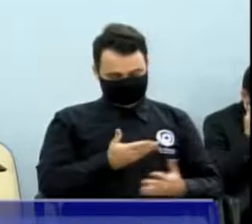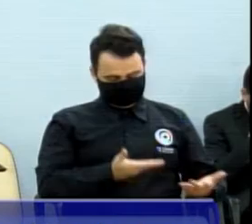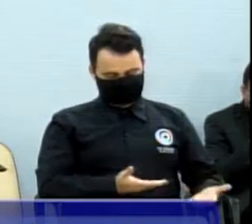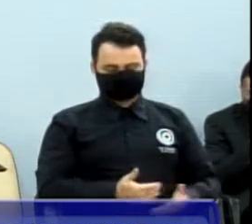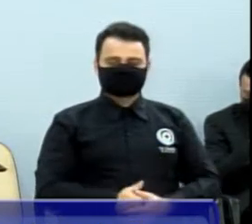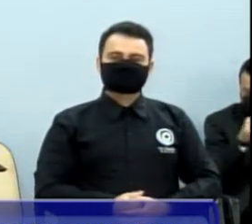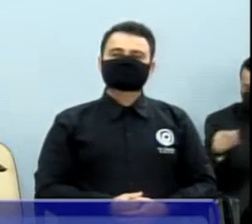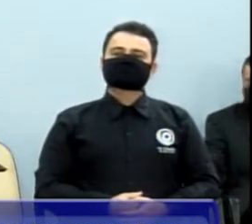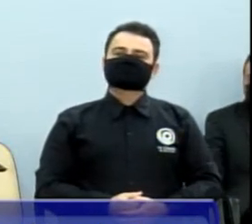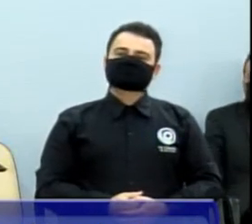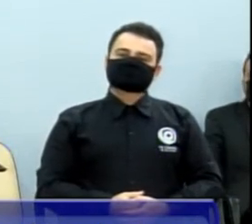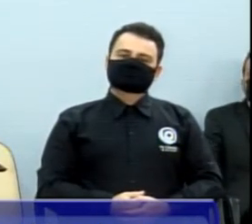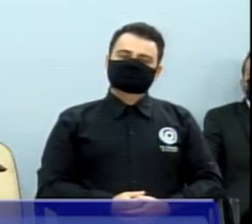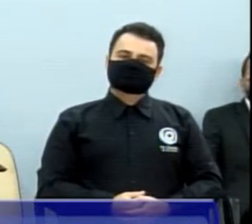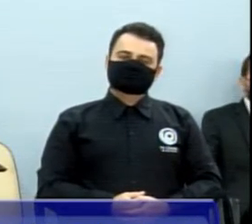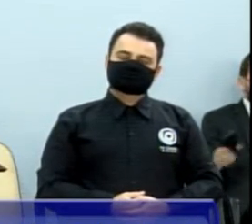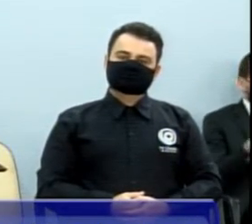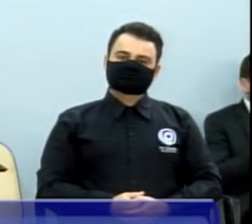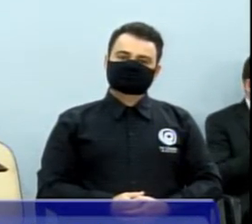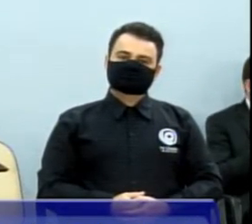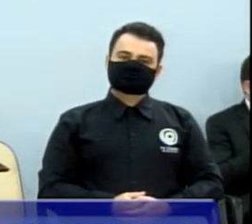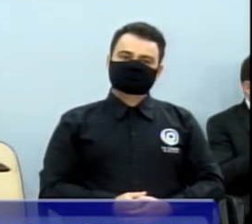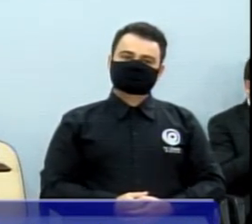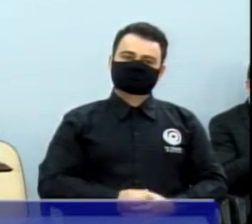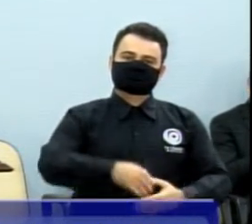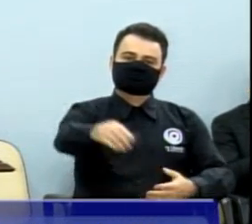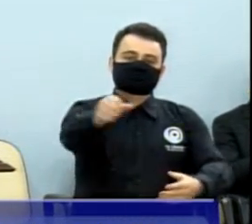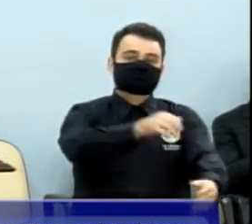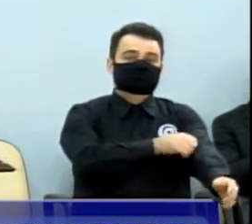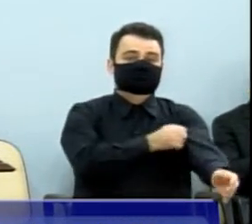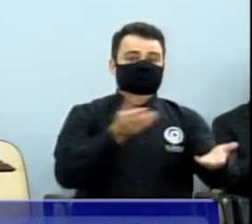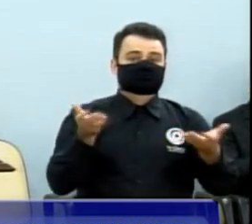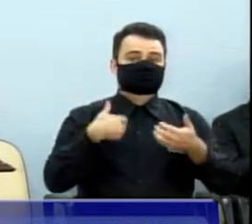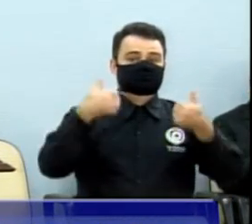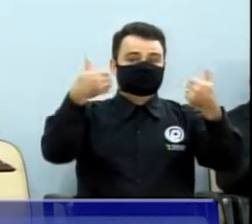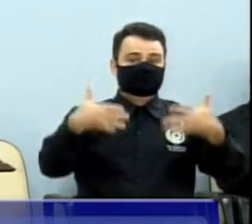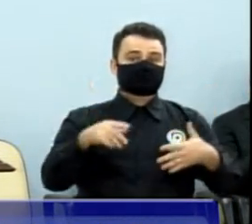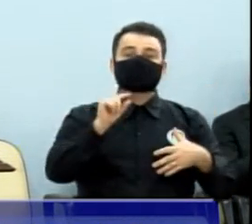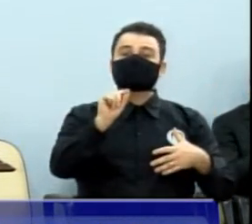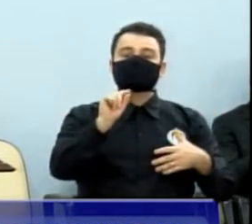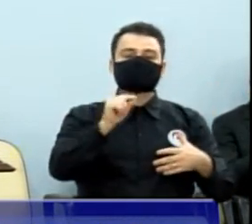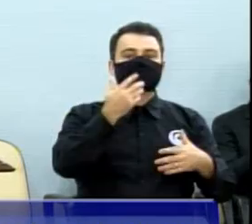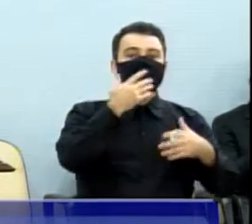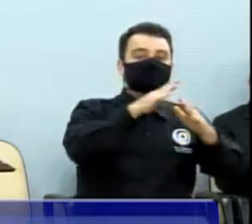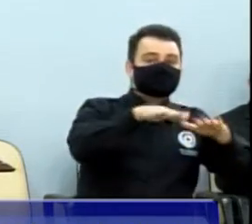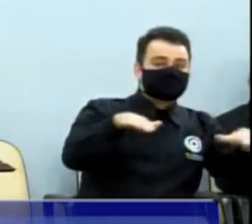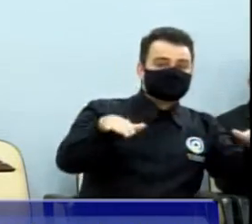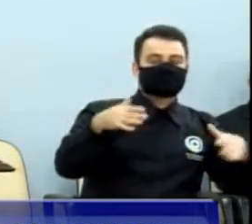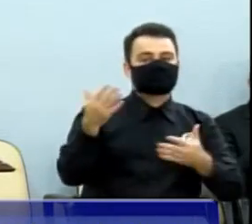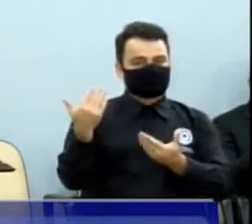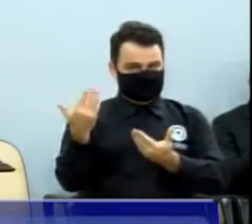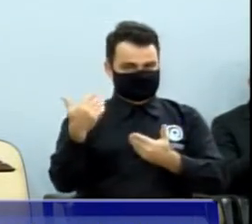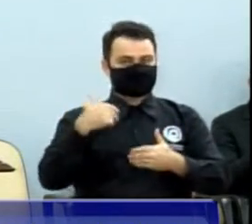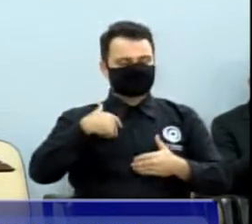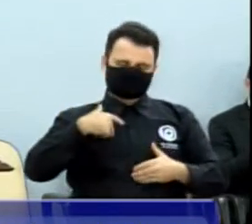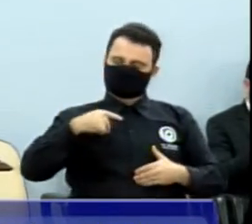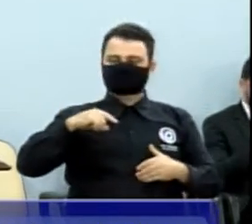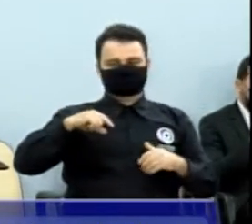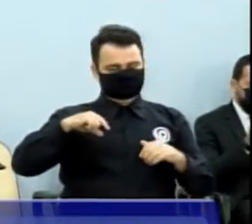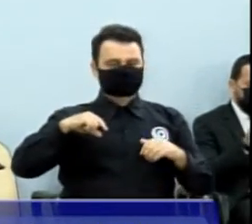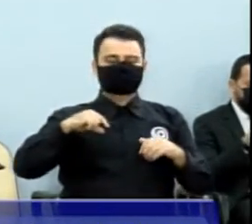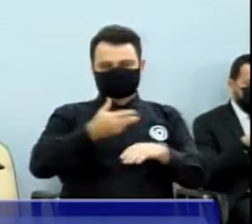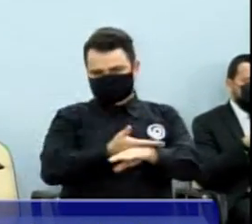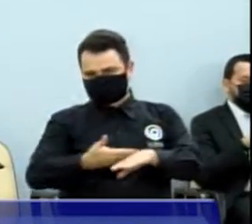Novamente eu quero trazer como pauta o assunto da criança e do adolescente, tendo em vista que